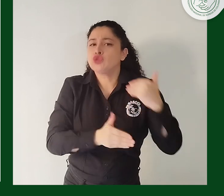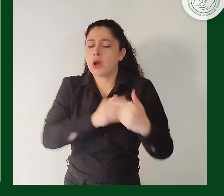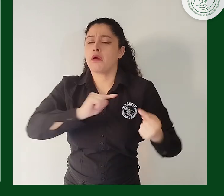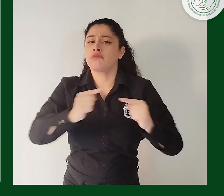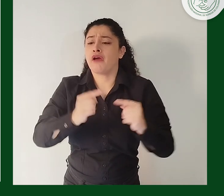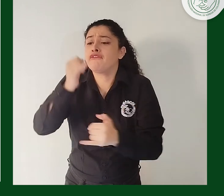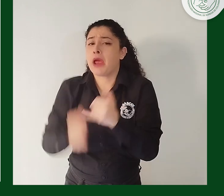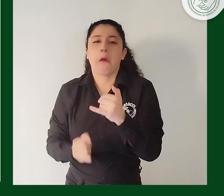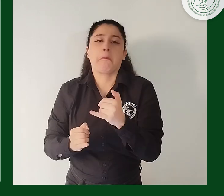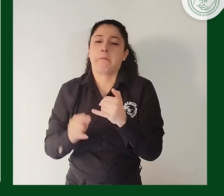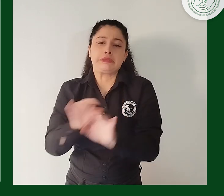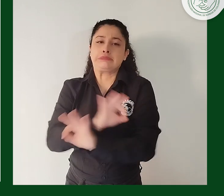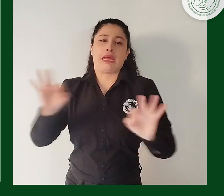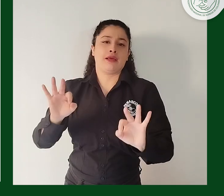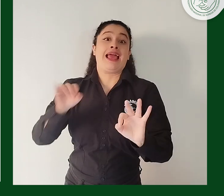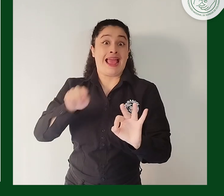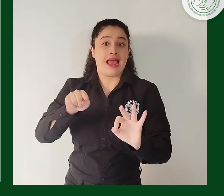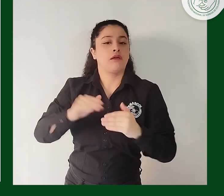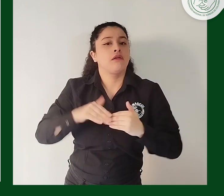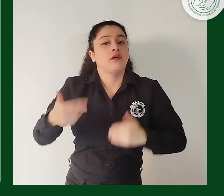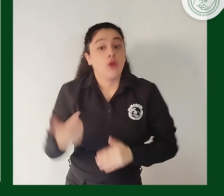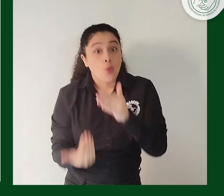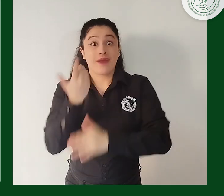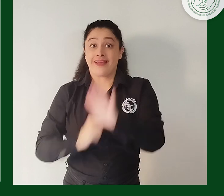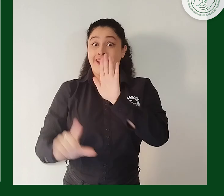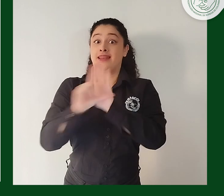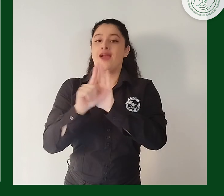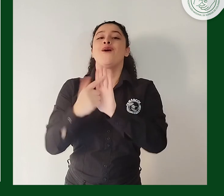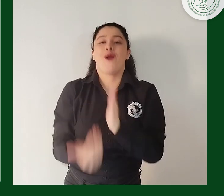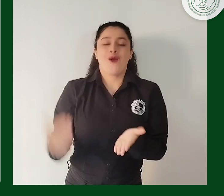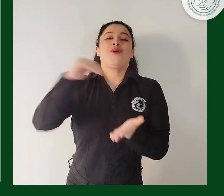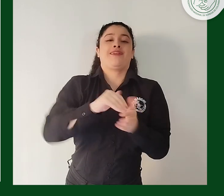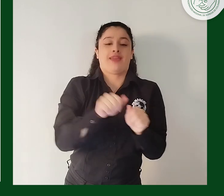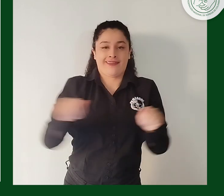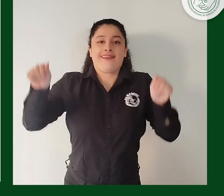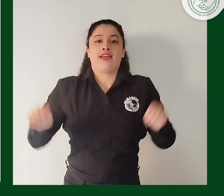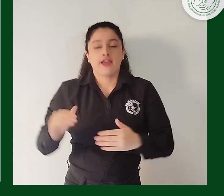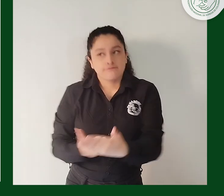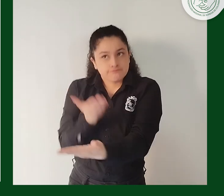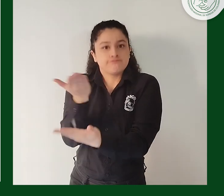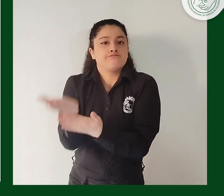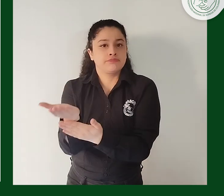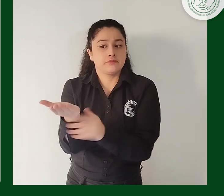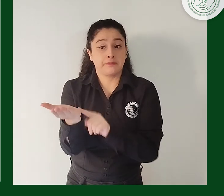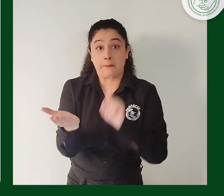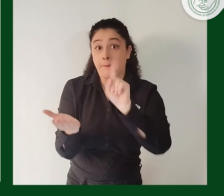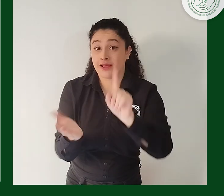debate. Para la presente legislatura fue radicado nuevamente. Sin embargo, desde FENASCOL no tuvimos